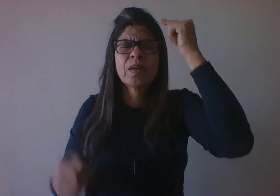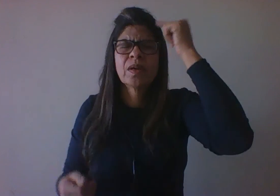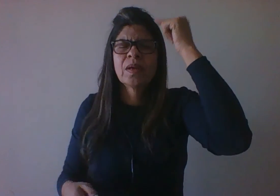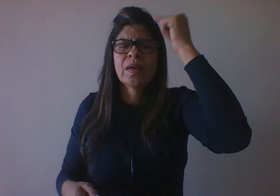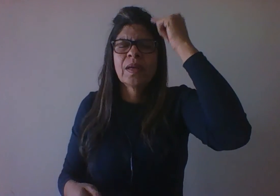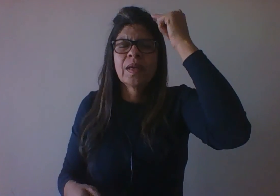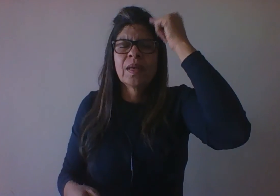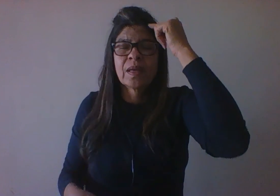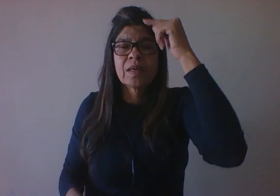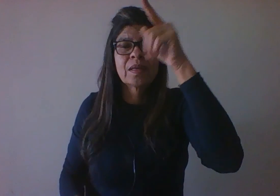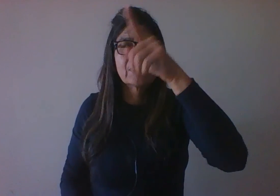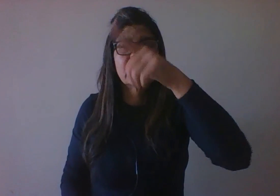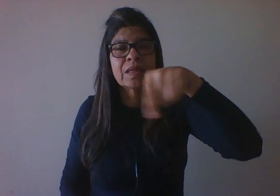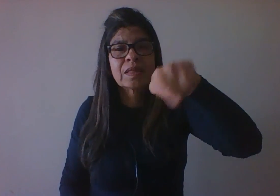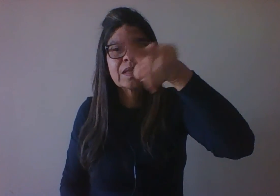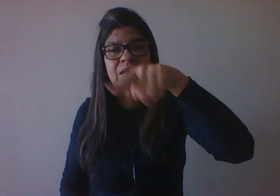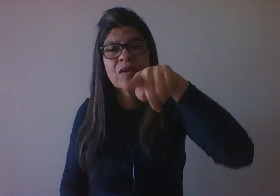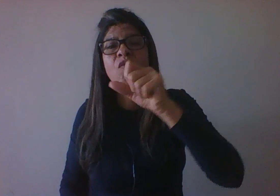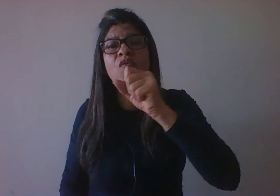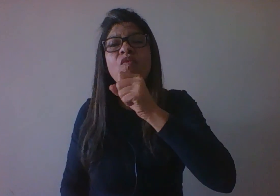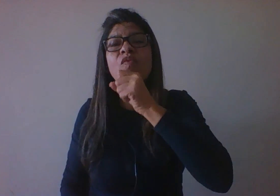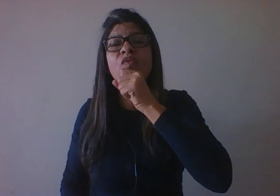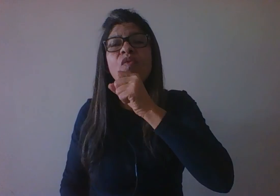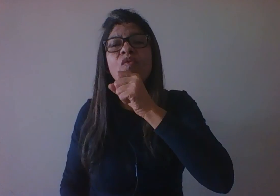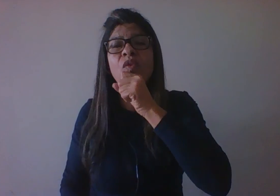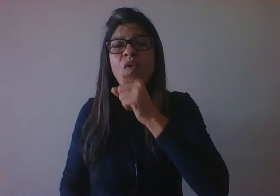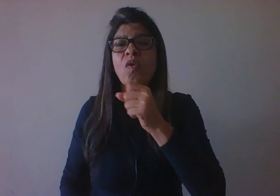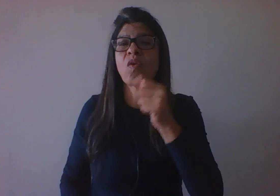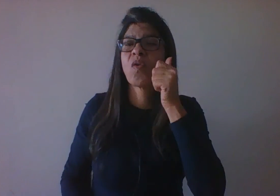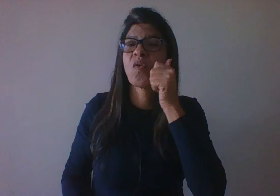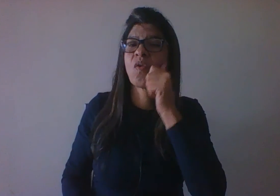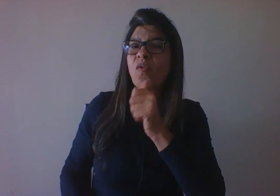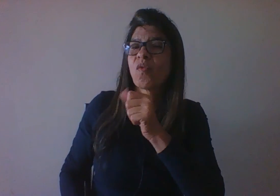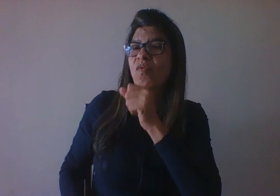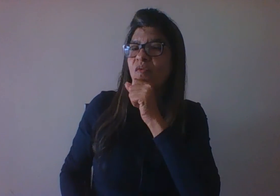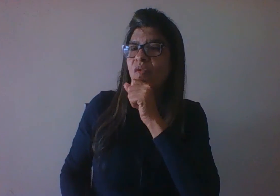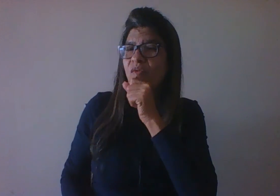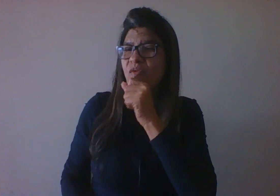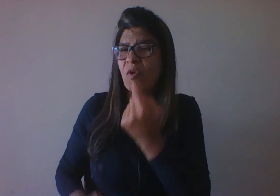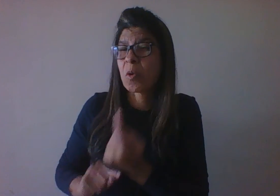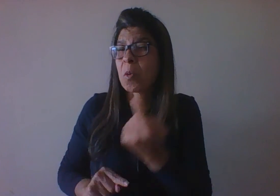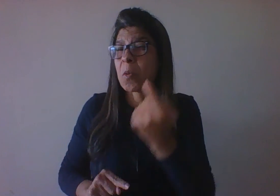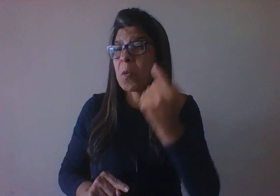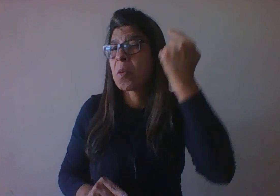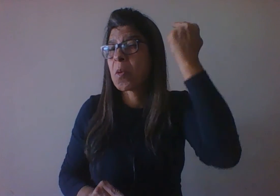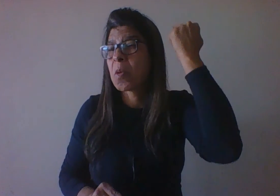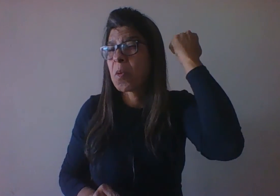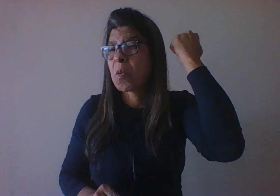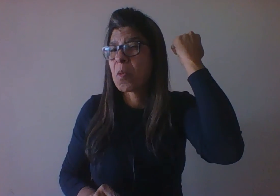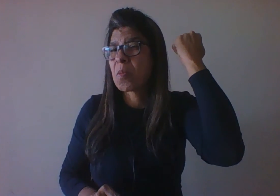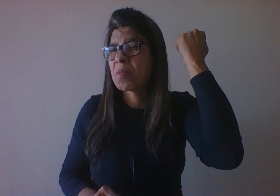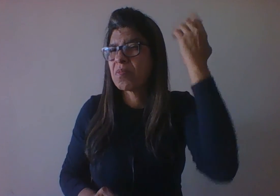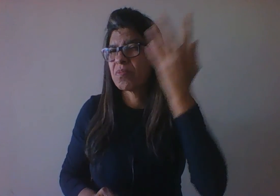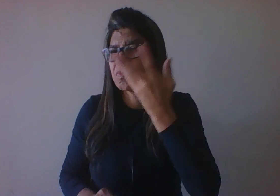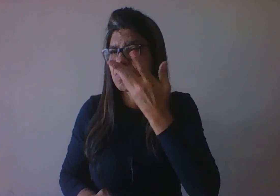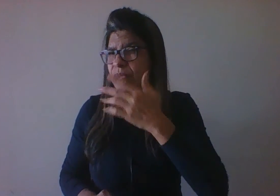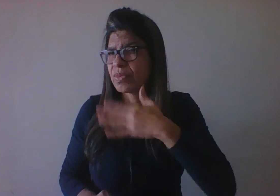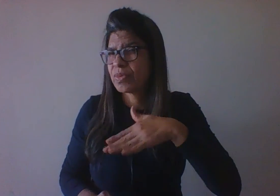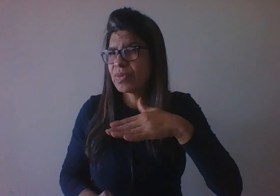crianças. Não existia, ou já existia, energia elétrica, mas a maior parte deles não tinha acesso à energia